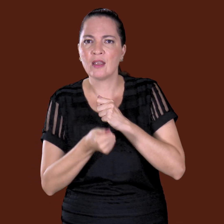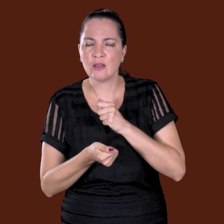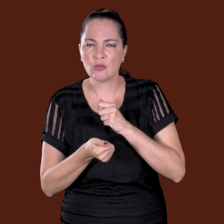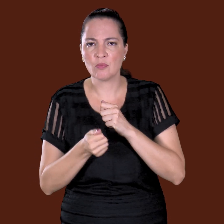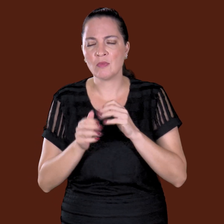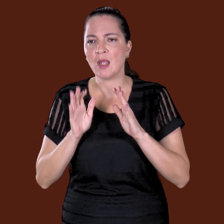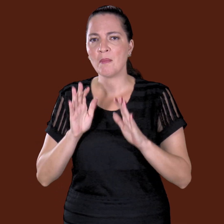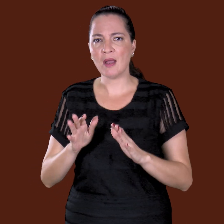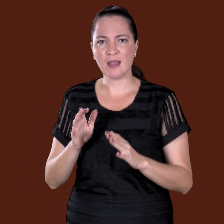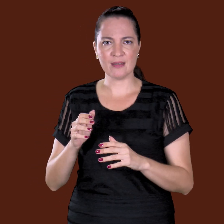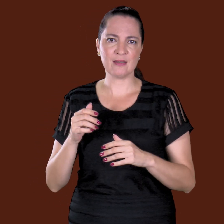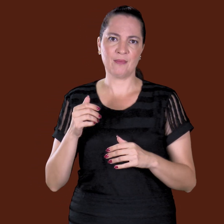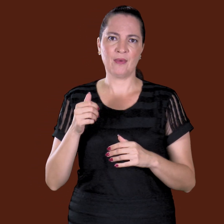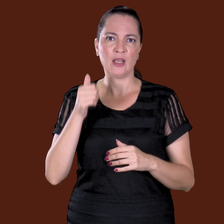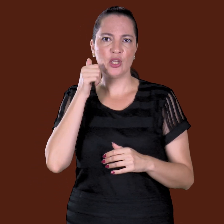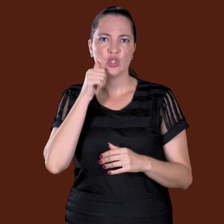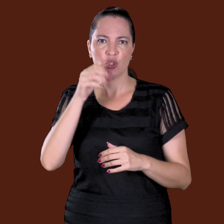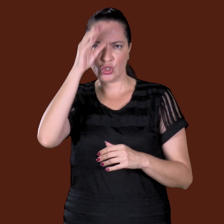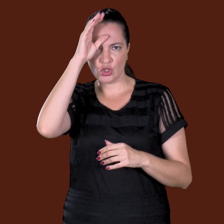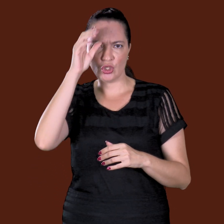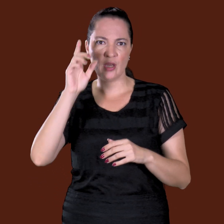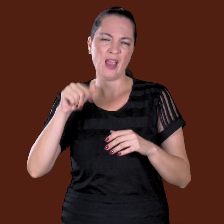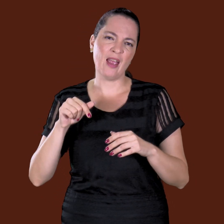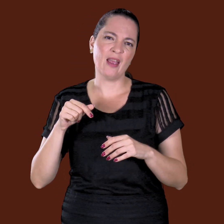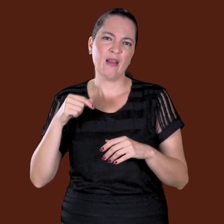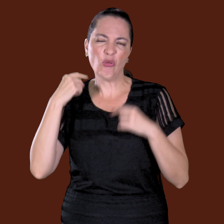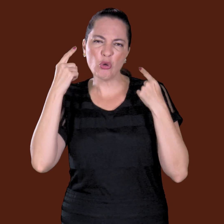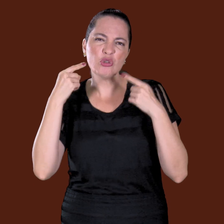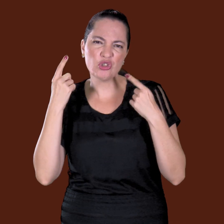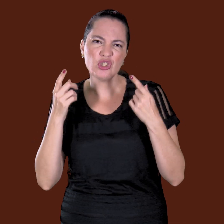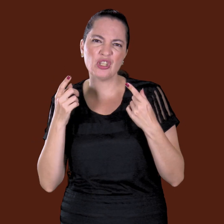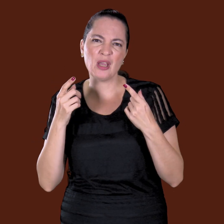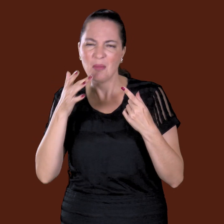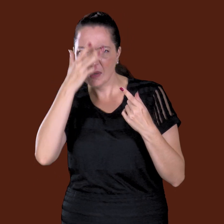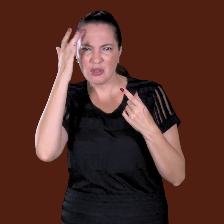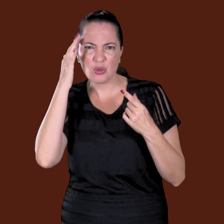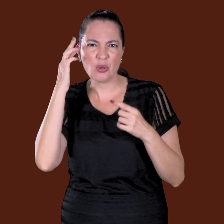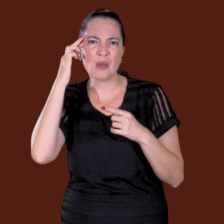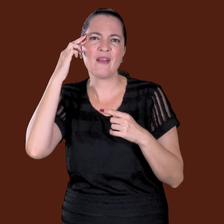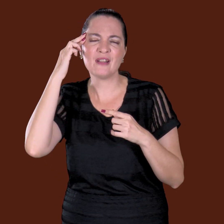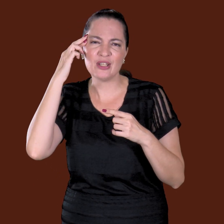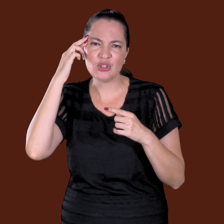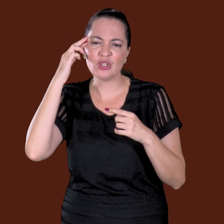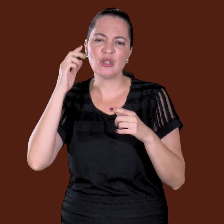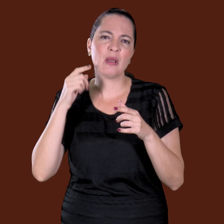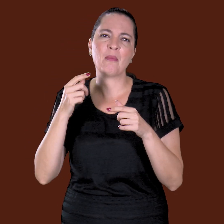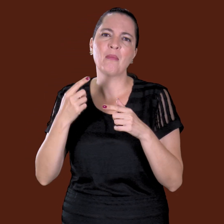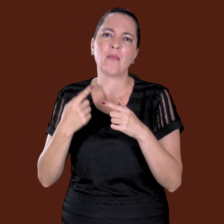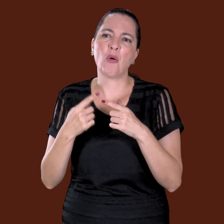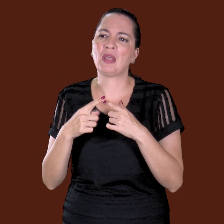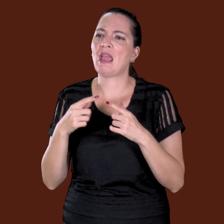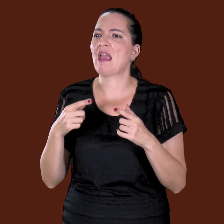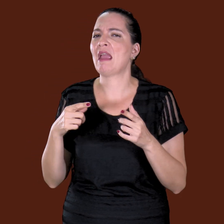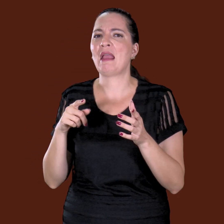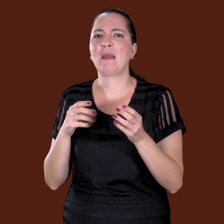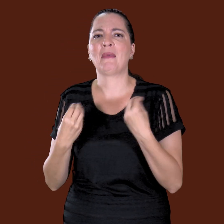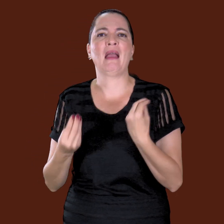meio doidinha, eles não questionavam muito, eles não ficavam assim, refletindo. Por quê? O que é você espera com isso? Não, sabia? Só...